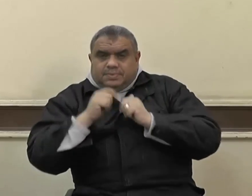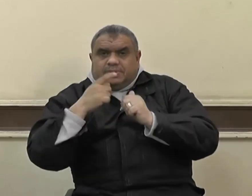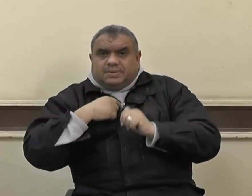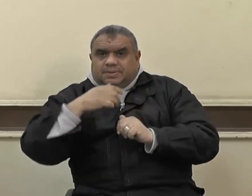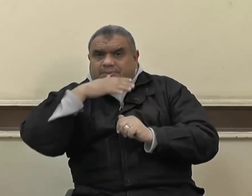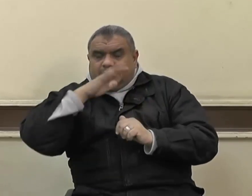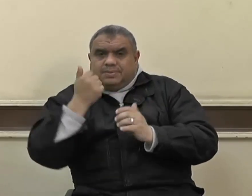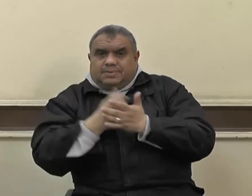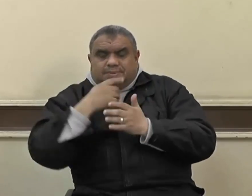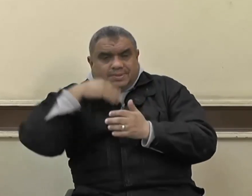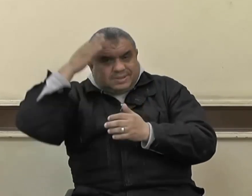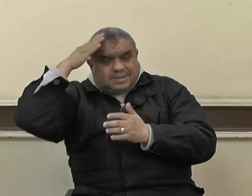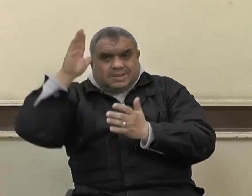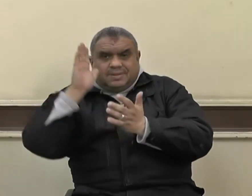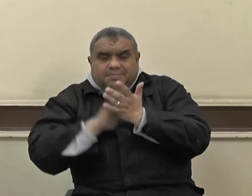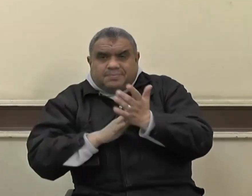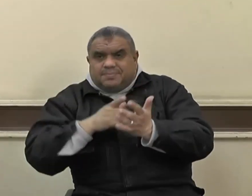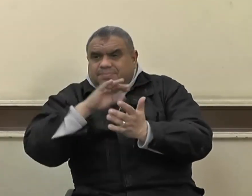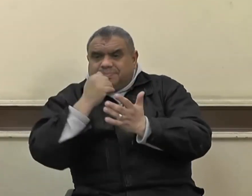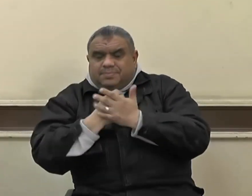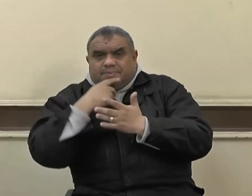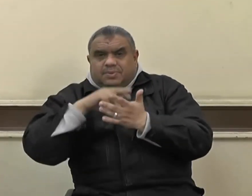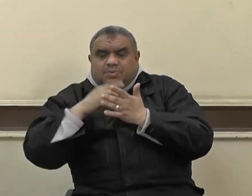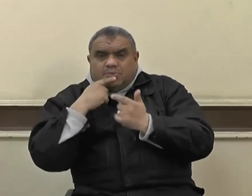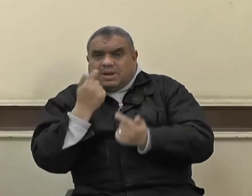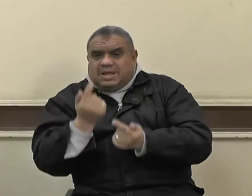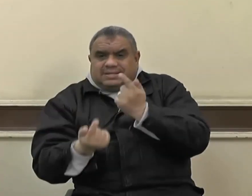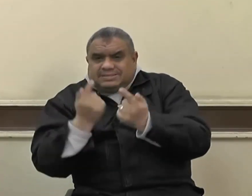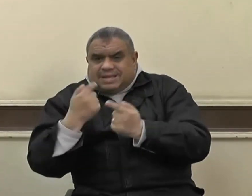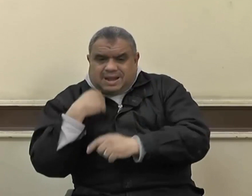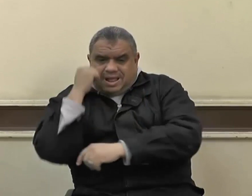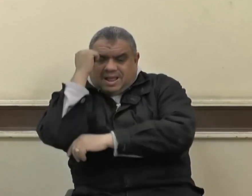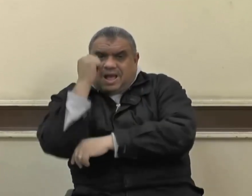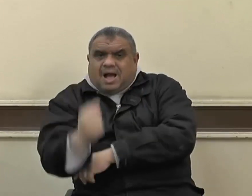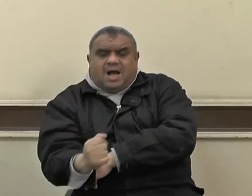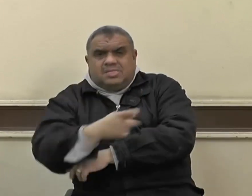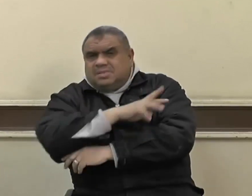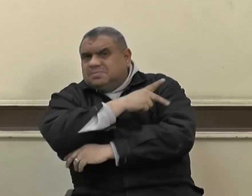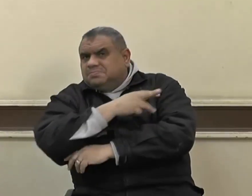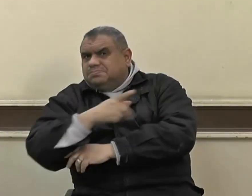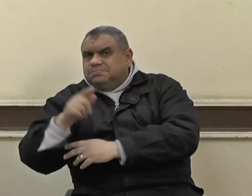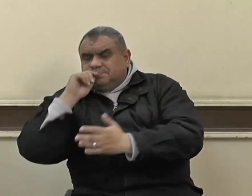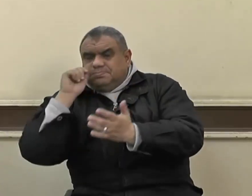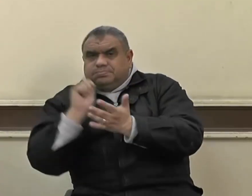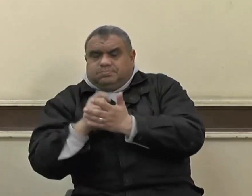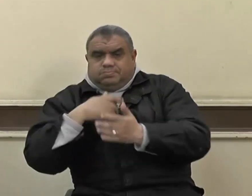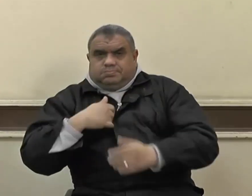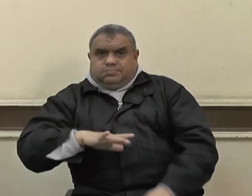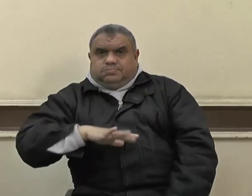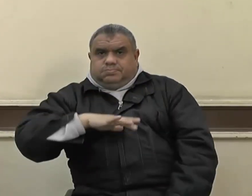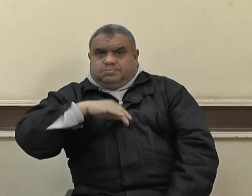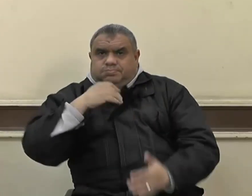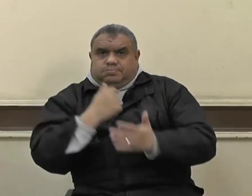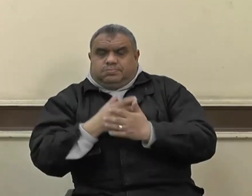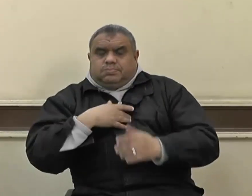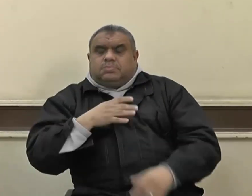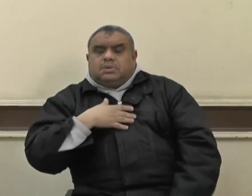نستفيء سهمانهما فيه ففي هذه الواقعة نرى أمير المؤمنين عمر بن